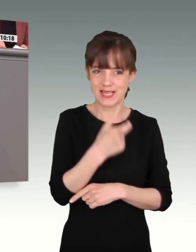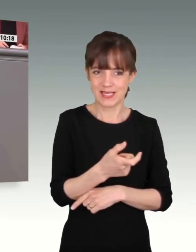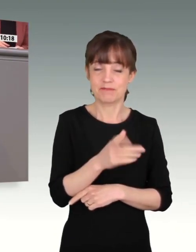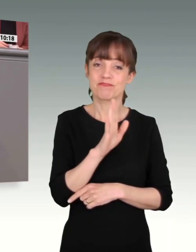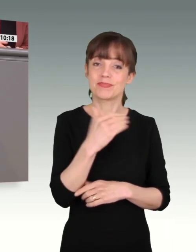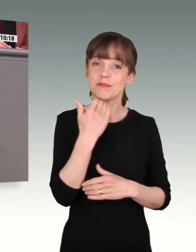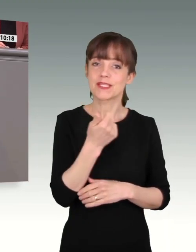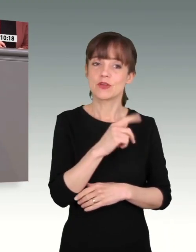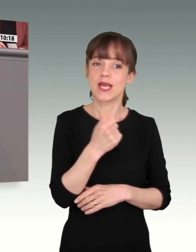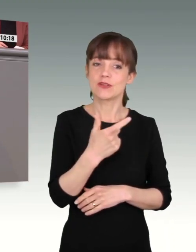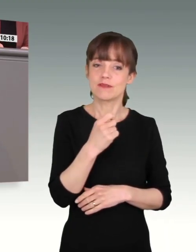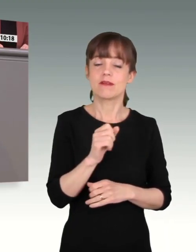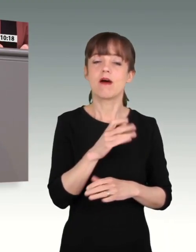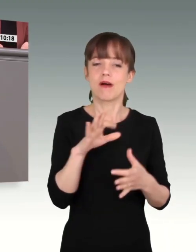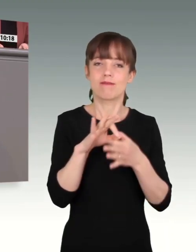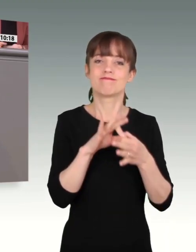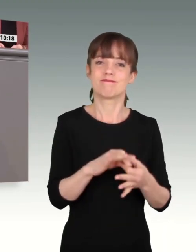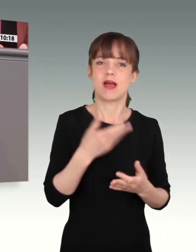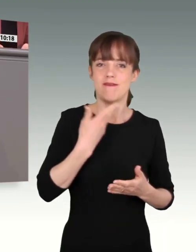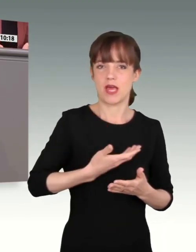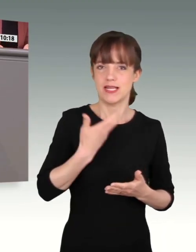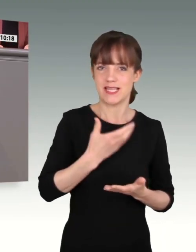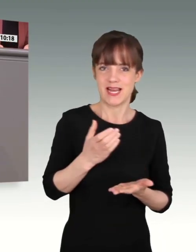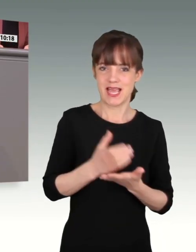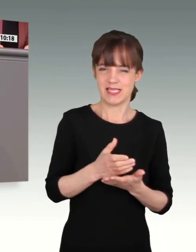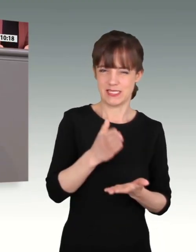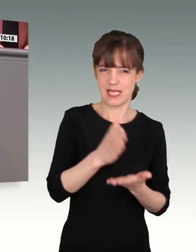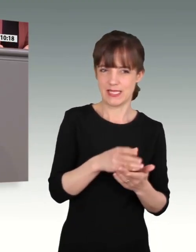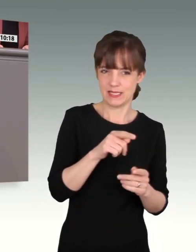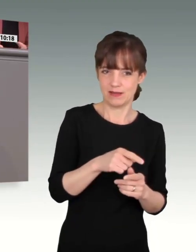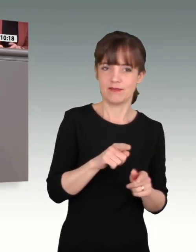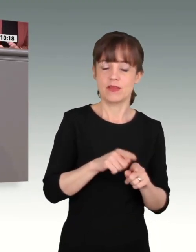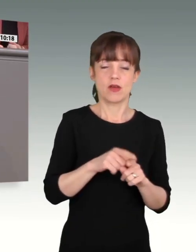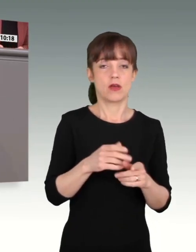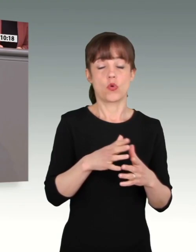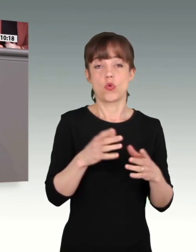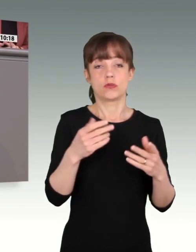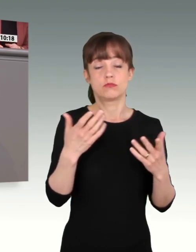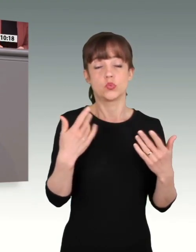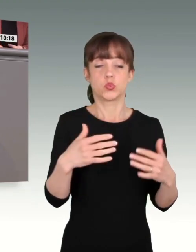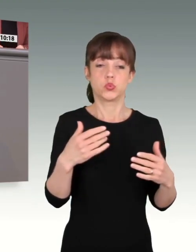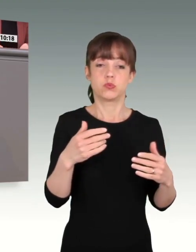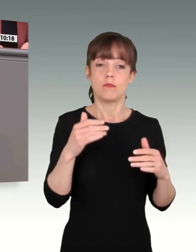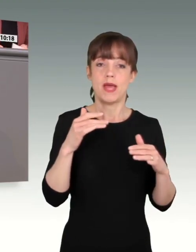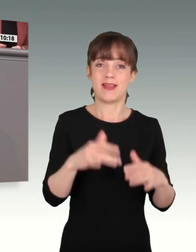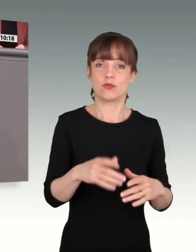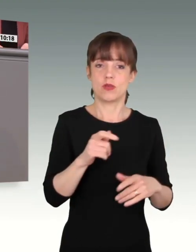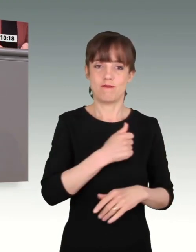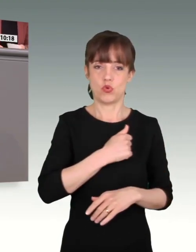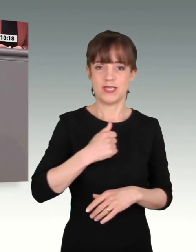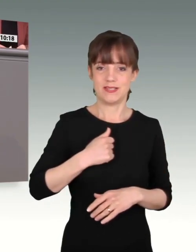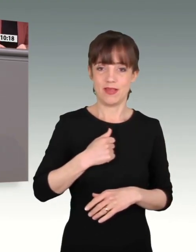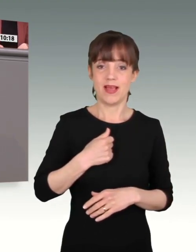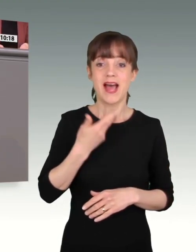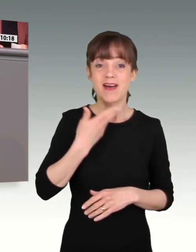ausführlich ein auf das Ende des Afghanistan-Einsatzes. Eine Zäsur in der Geschichte der Bundeswehr. Afghanistan war der intensivste und der verlustreichste